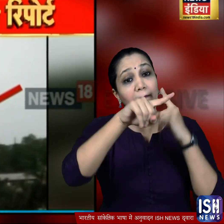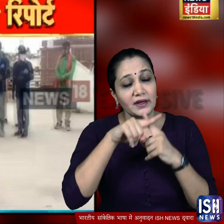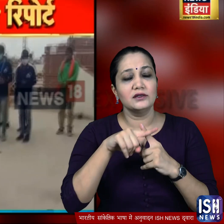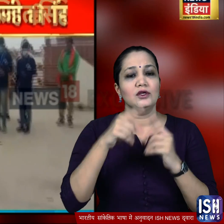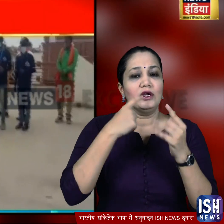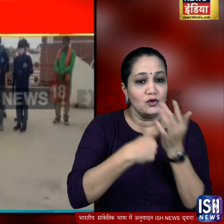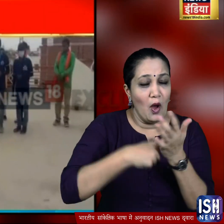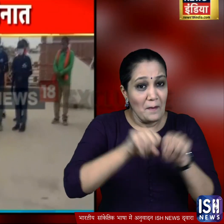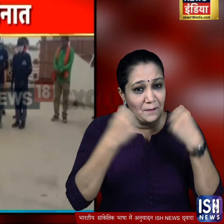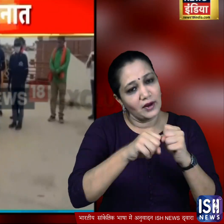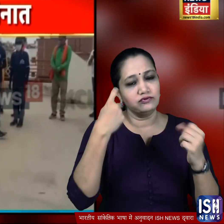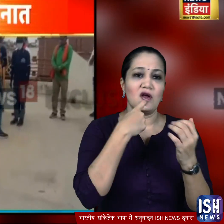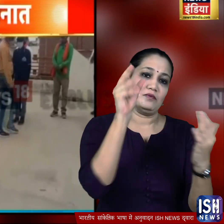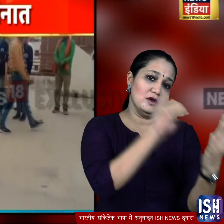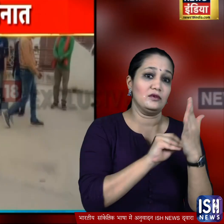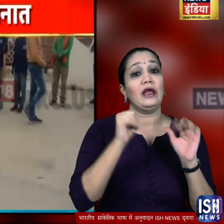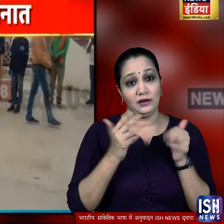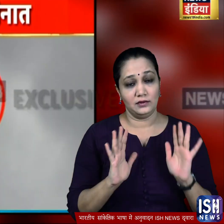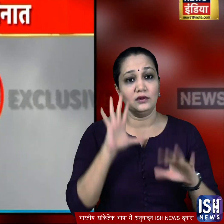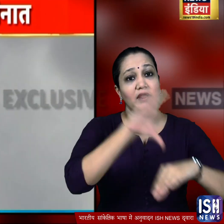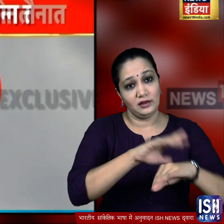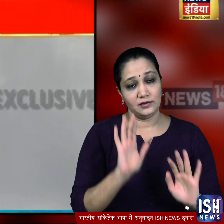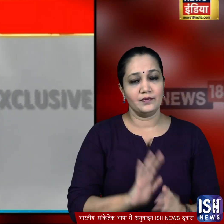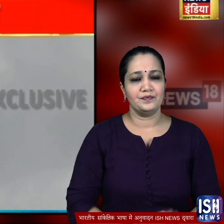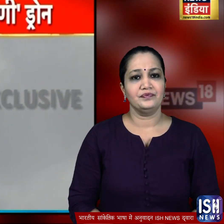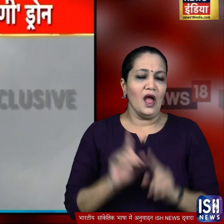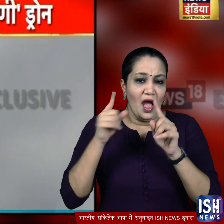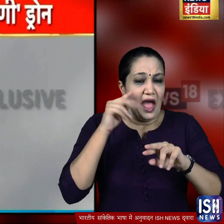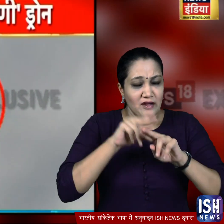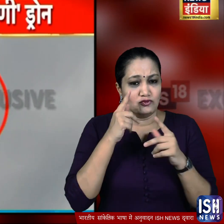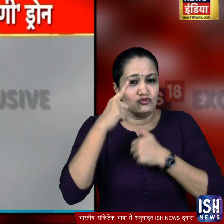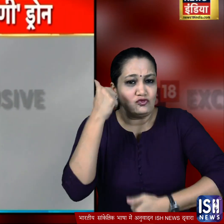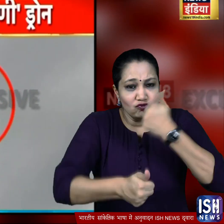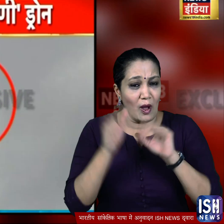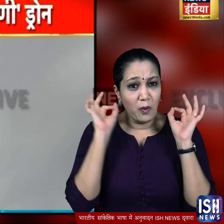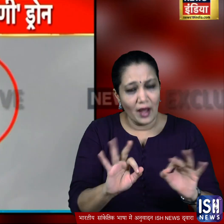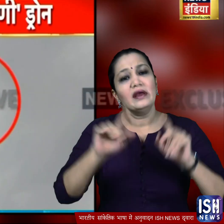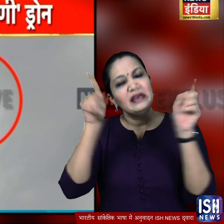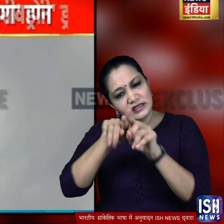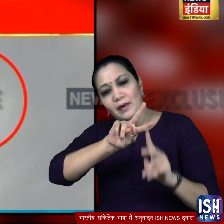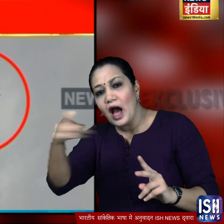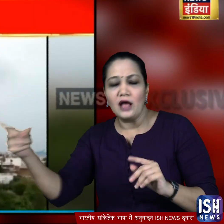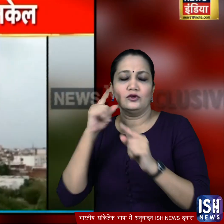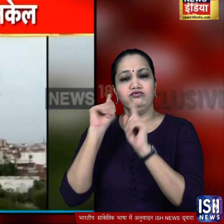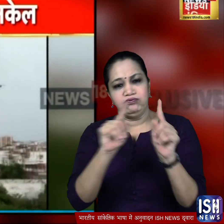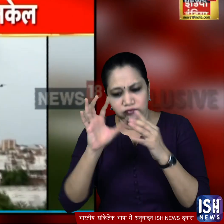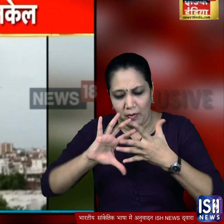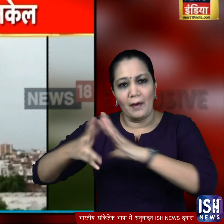नियम तोडने वालों पर कारवाई भी की जा सकेगी इस ड्रोन का ट्रायल काम्याब होने के बाद जल्द ही ऐसे कई और ड्रोन तैनात किये जाने की भी तैयारी